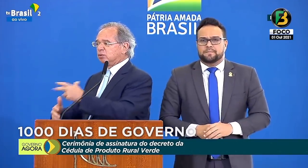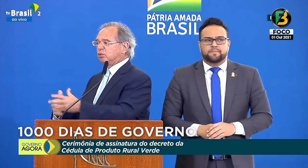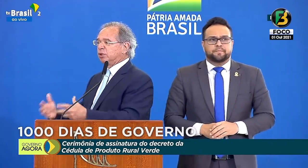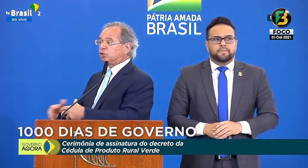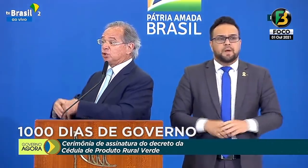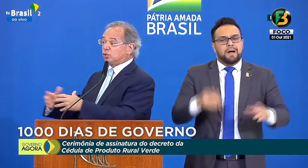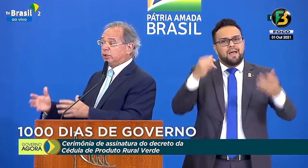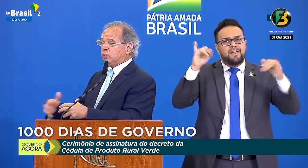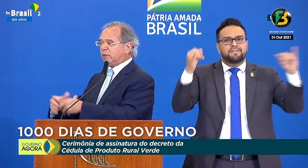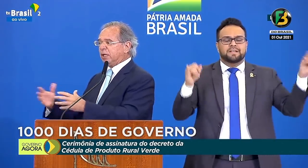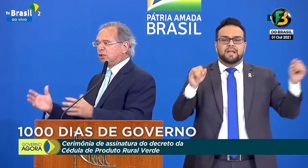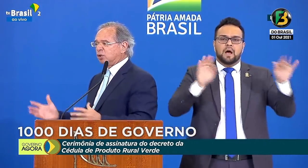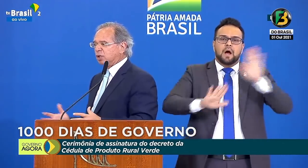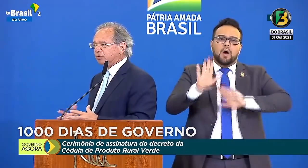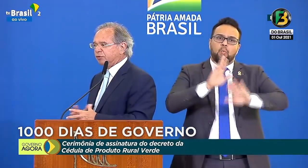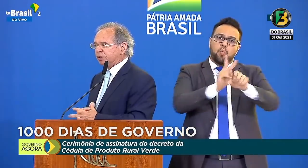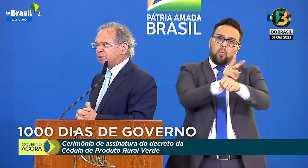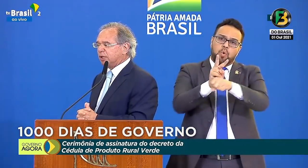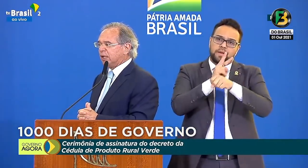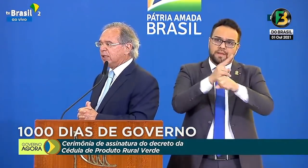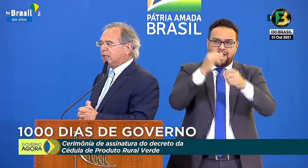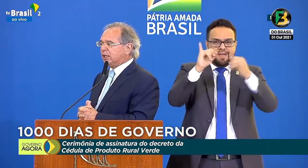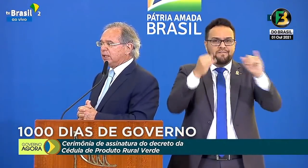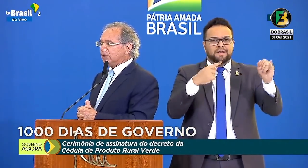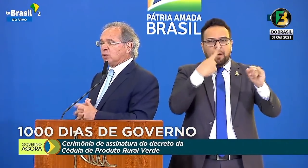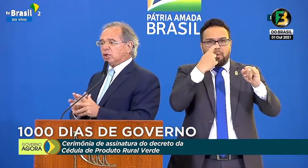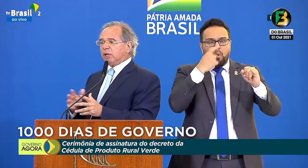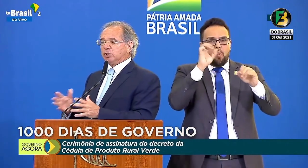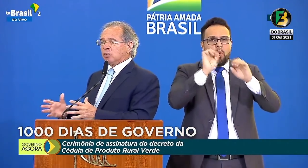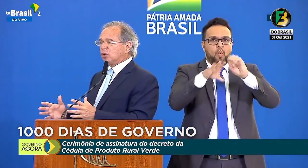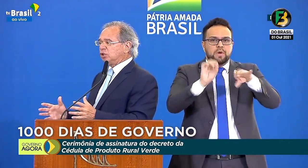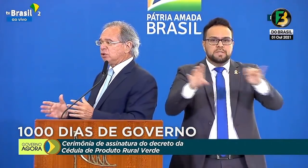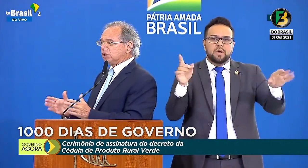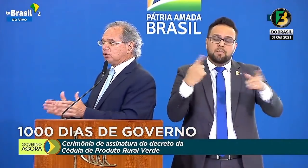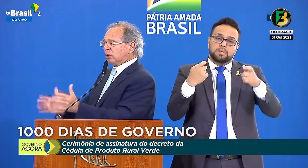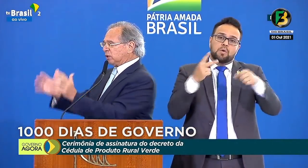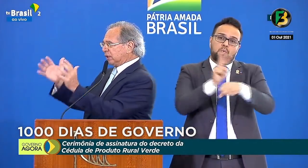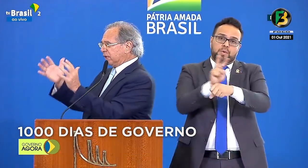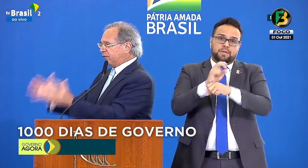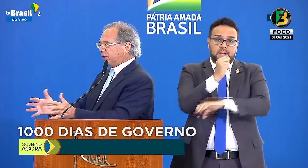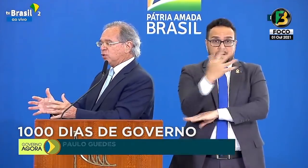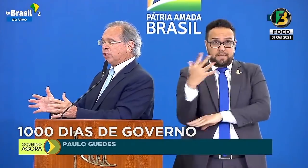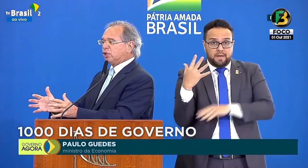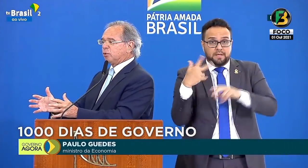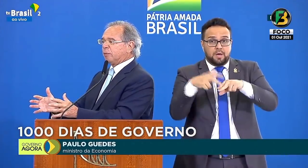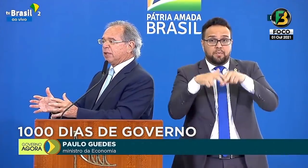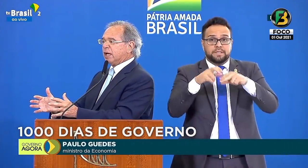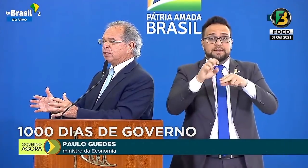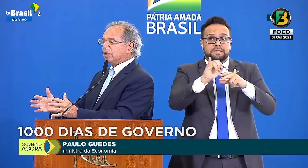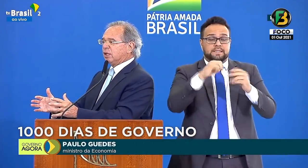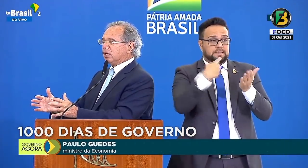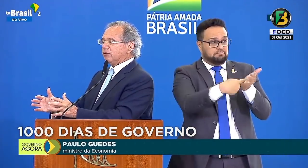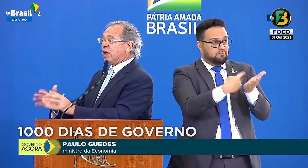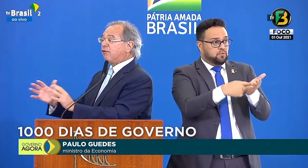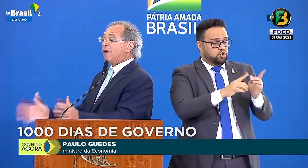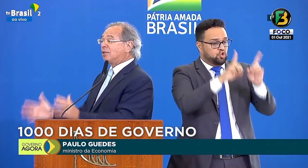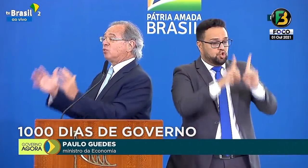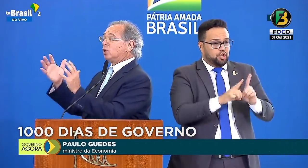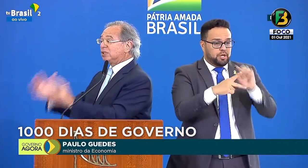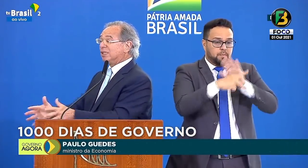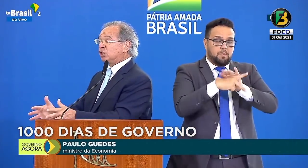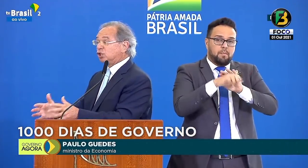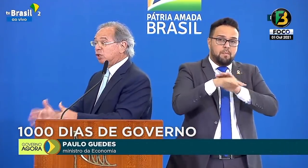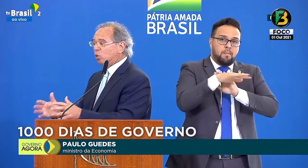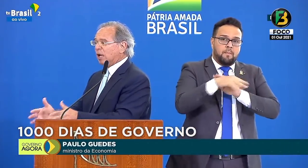poluição, tudo isso destruir o ambiente onde nós vivemos. Então, o teorema de Coase diz o seguinte, quando você define o direito de propriedade, fica